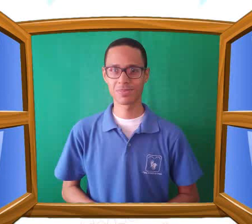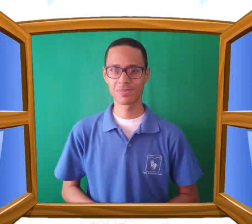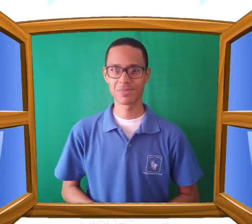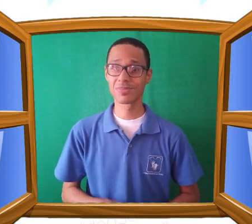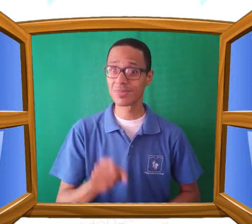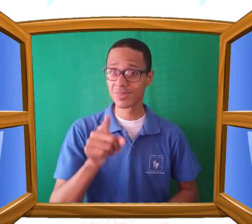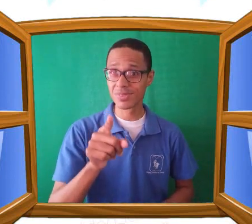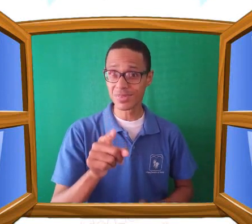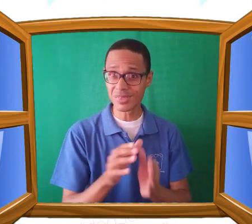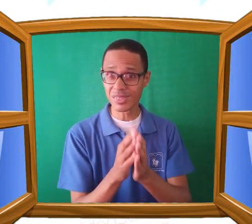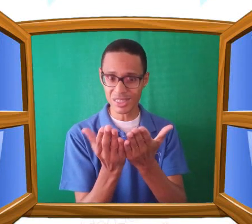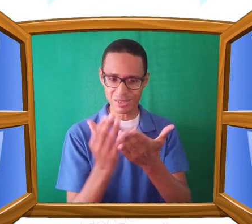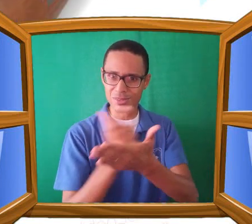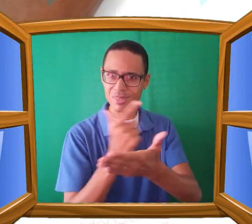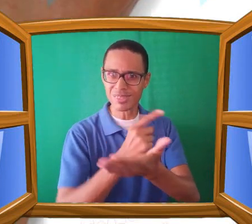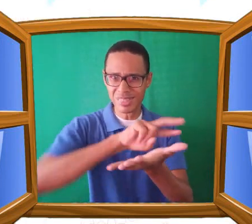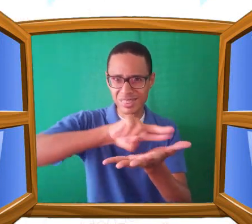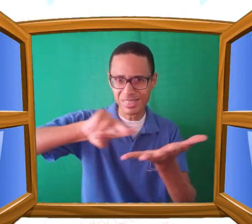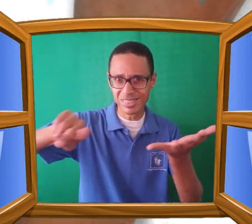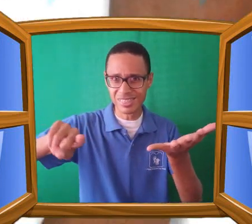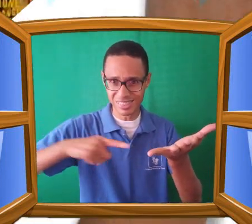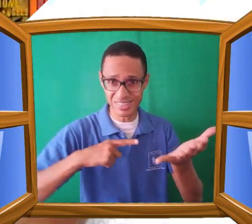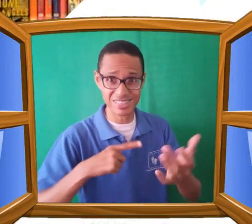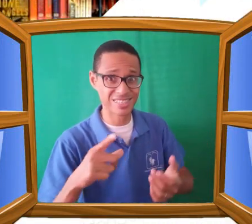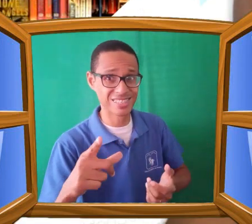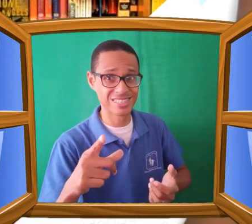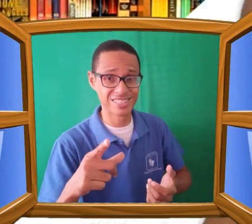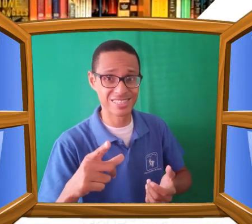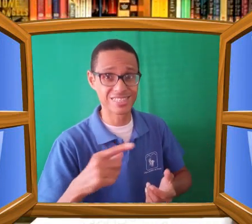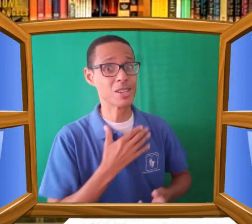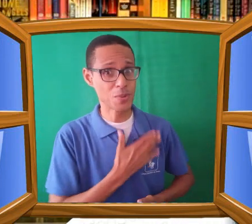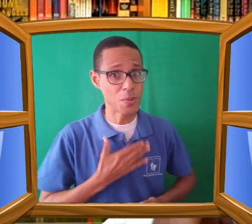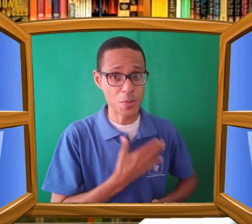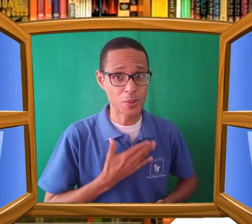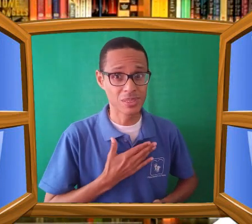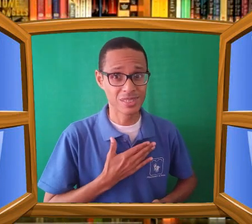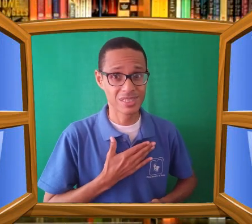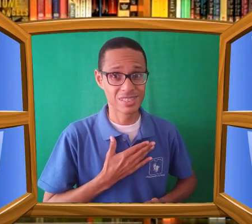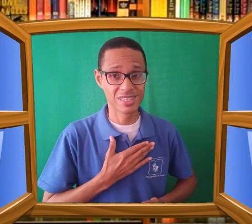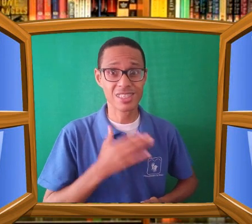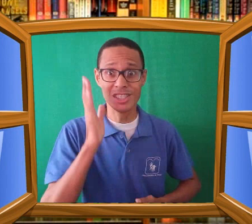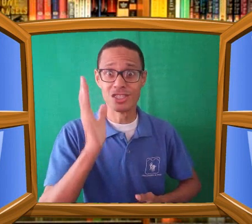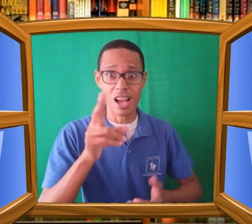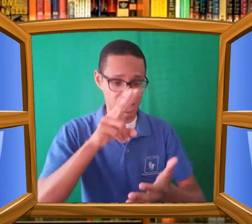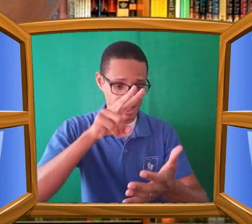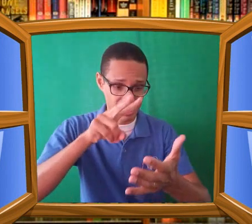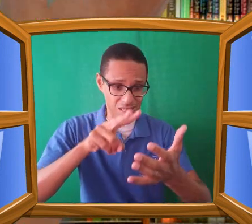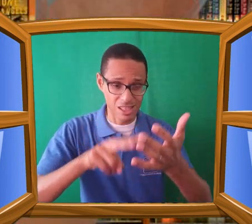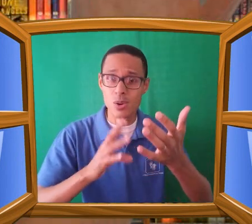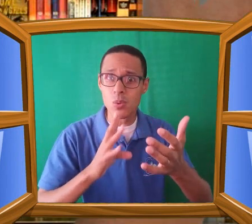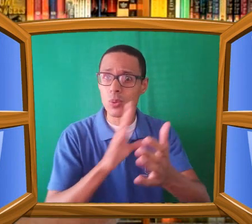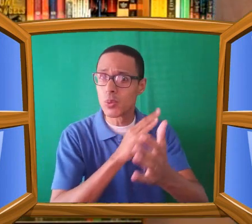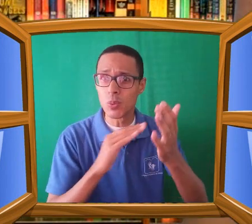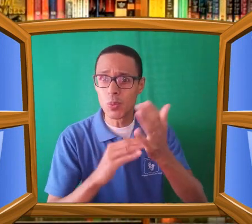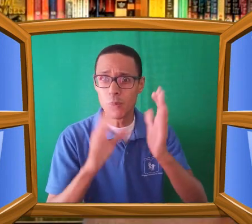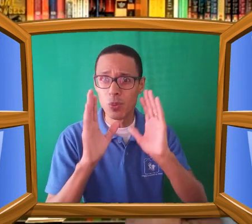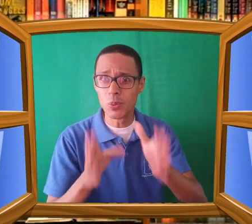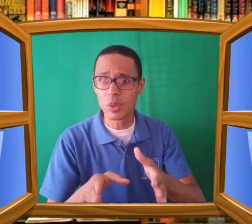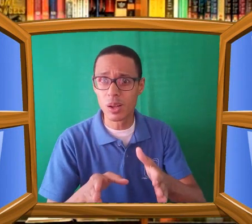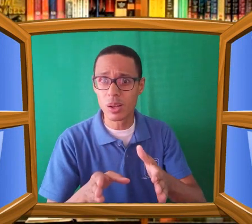Sabe aqueles vários livros que você tem na sua biblioteca? Já leu todos? Conhece todos os autores? Ainda não? Vamos